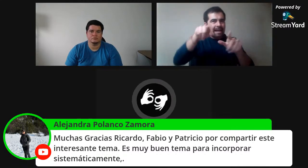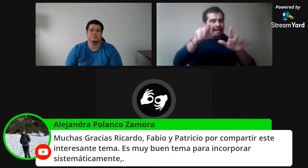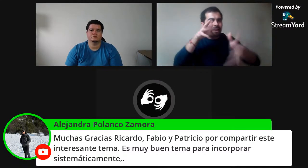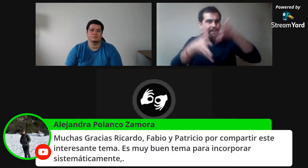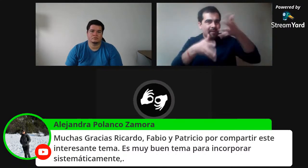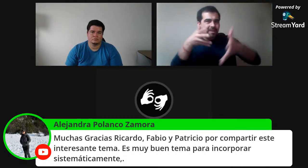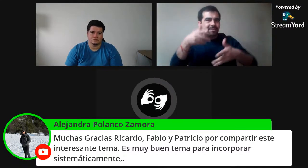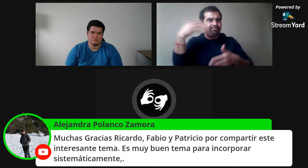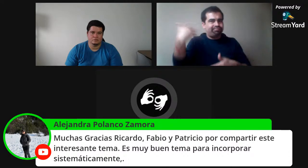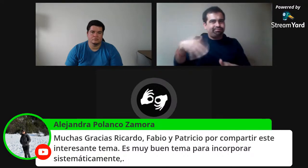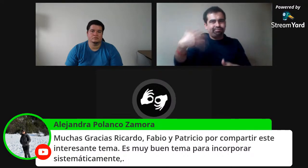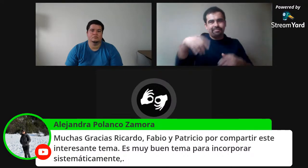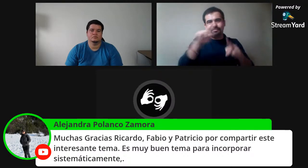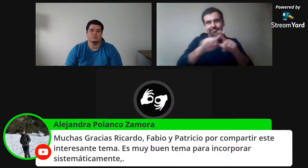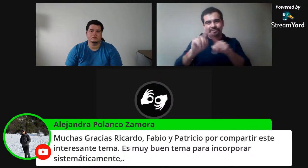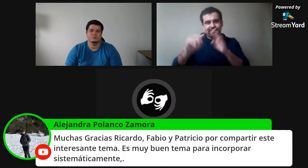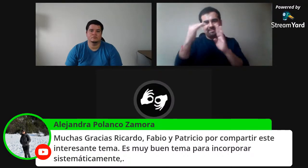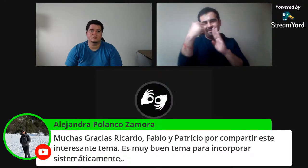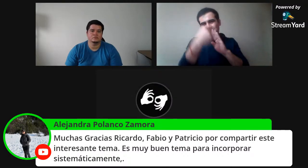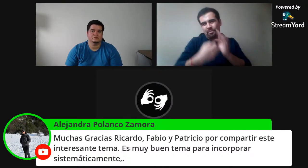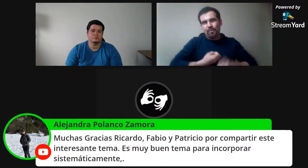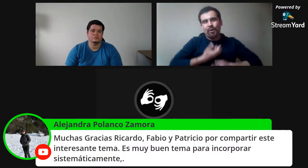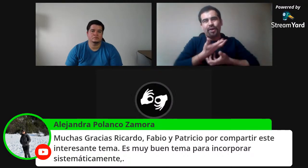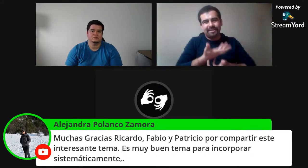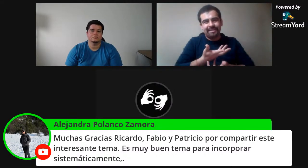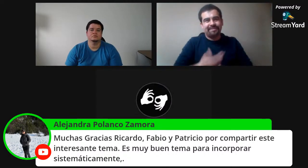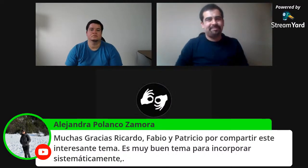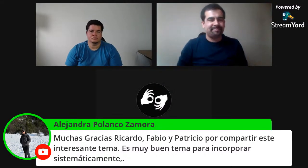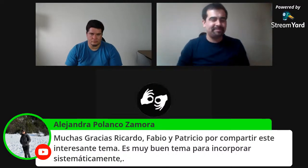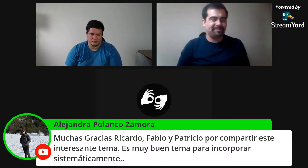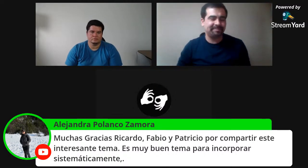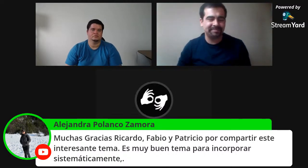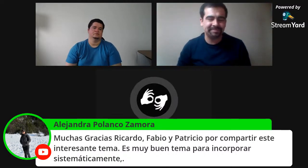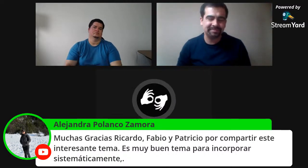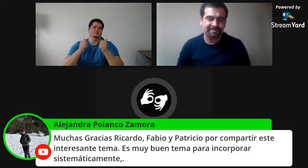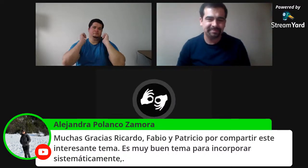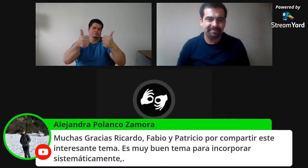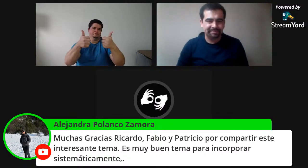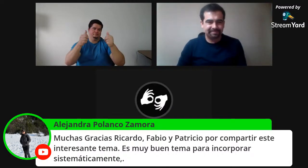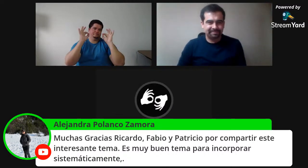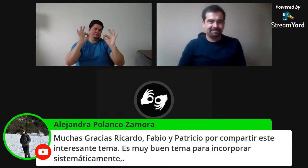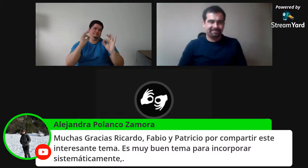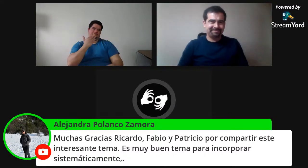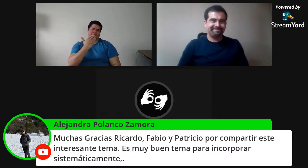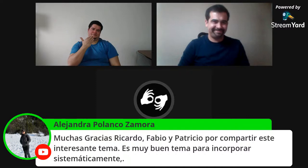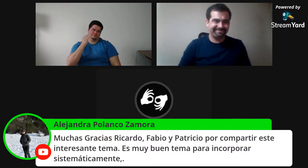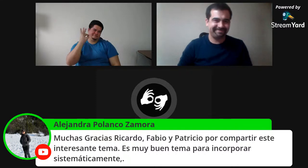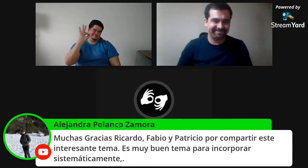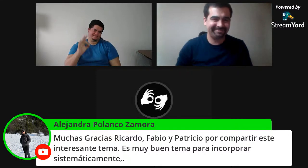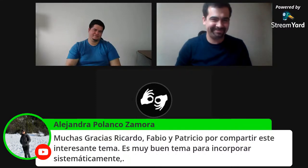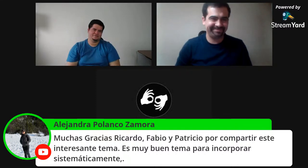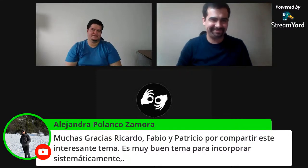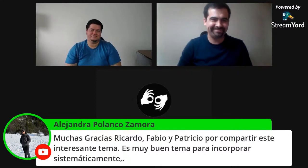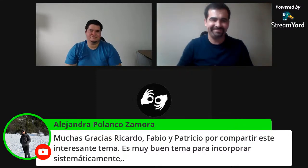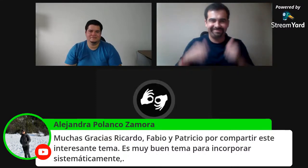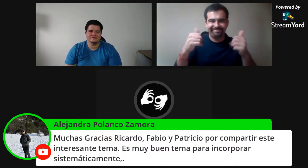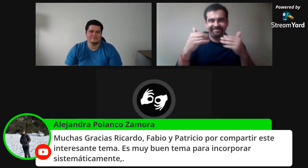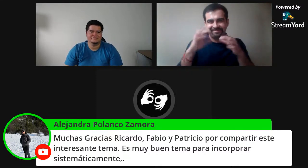un muy buen tema para incorporarlo sistemáticamente. Tal como lo planteaste en la poesía. Sí, muchas